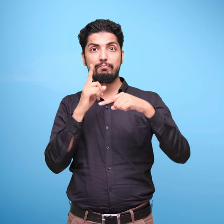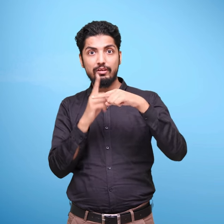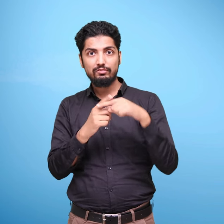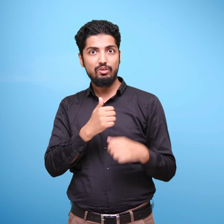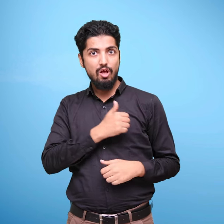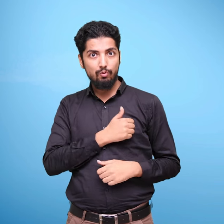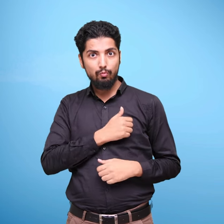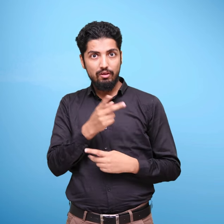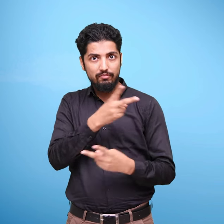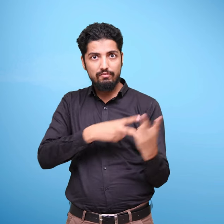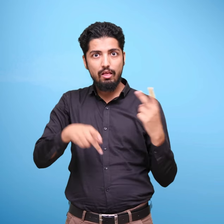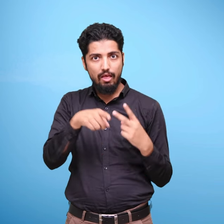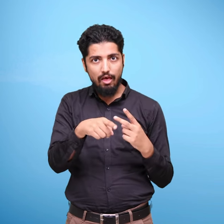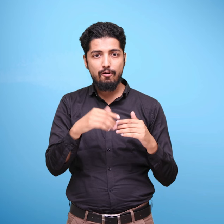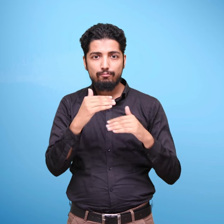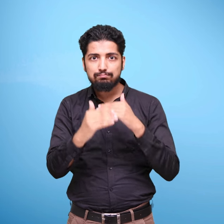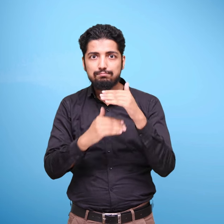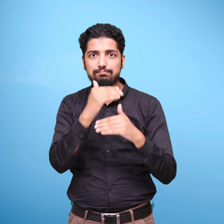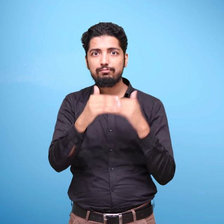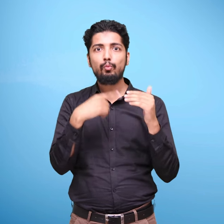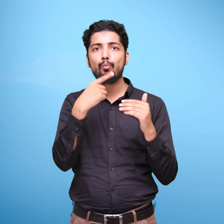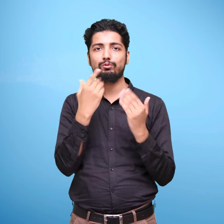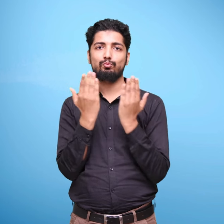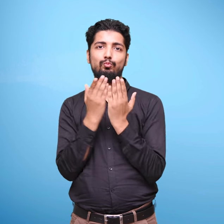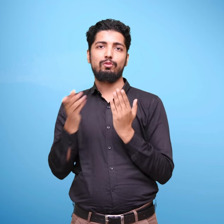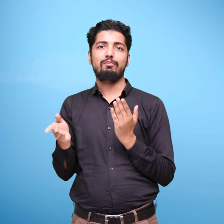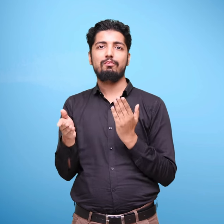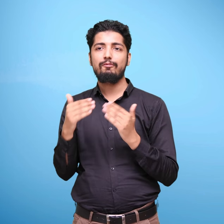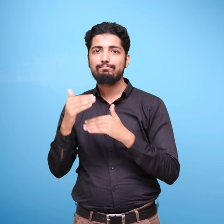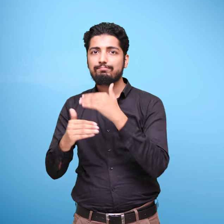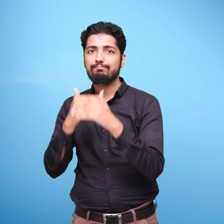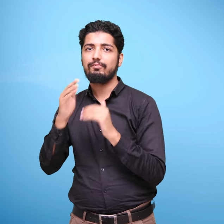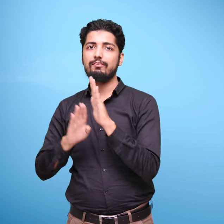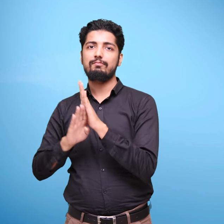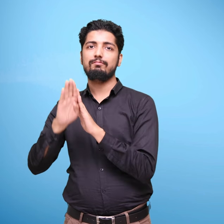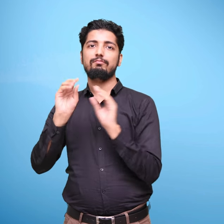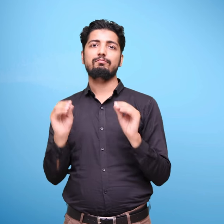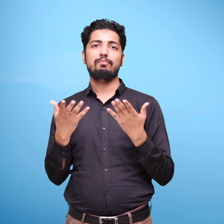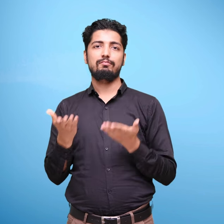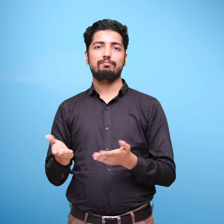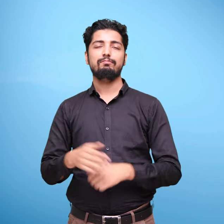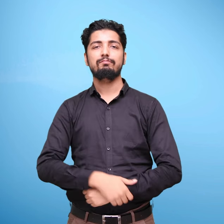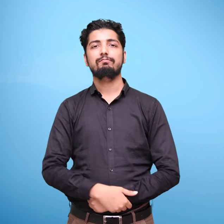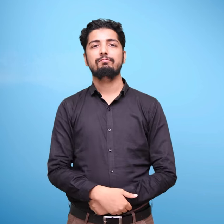जिन्हें विद्यालाय परसर में विक्सित किया जाएगा।